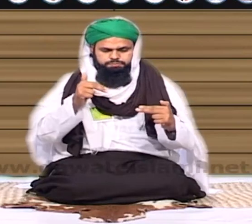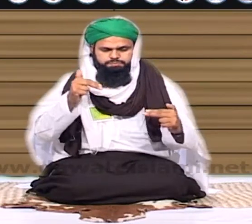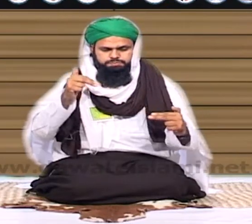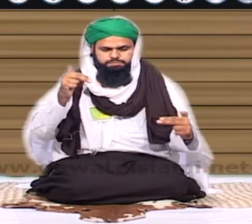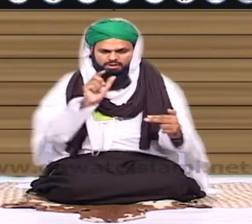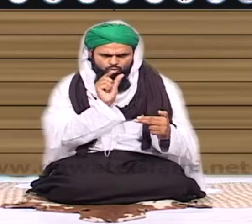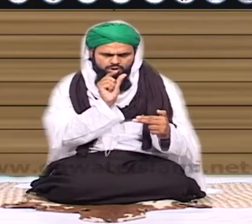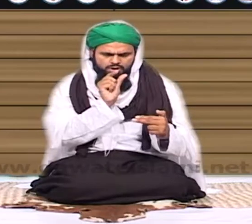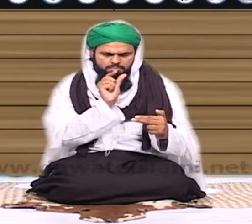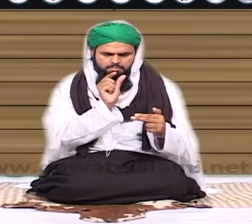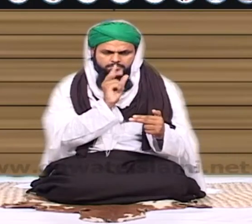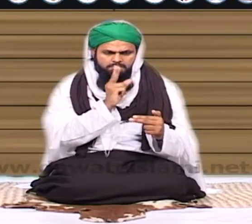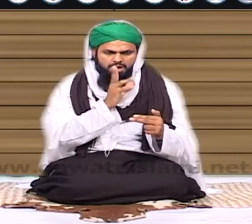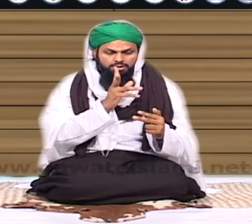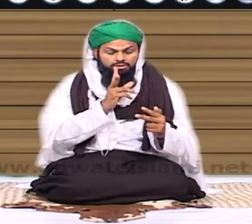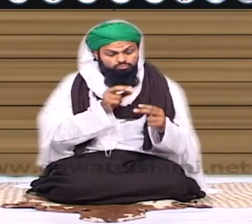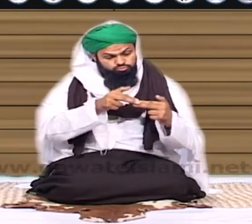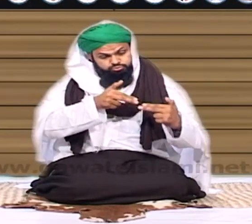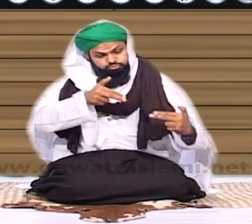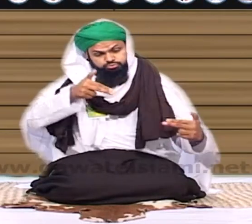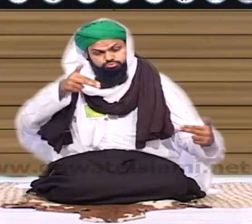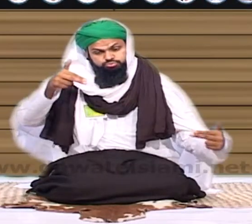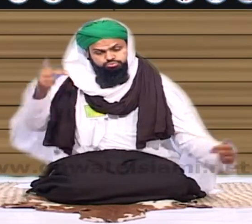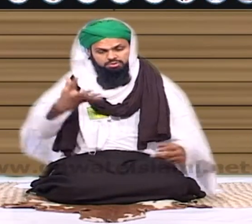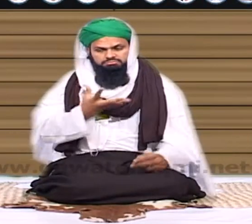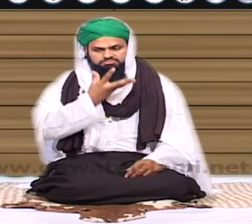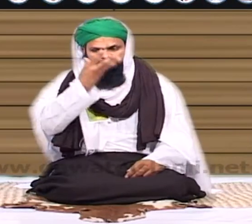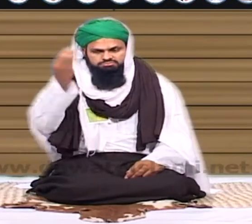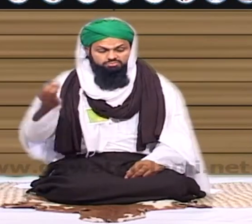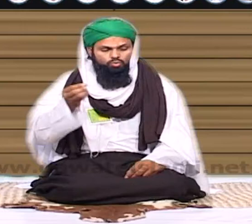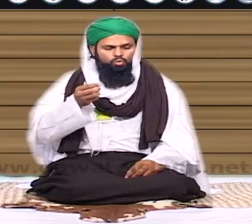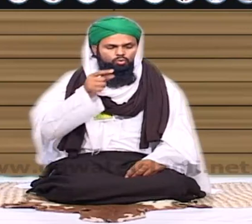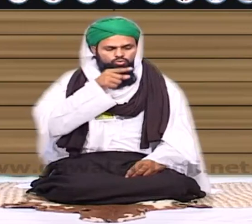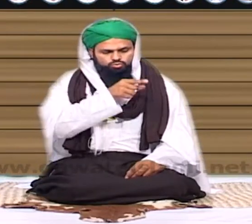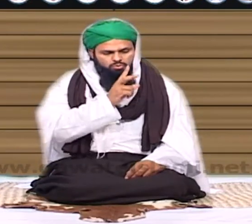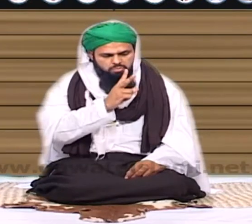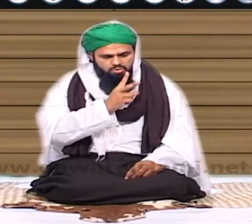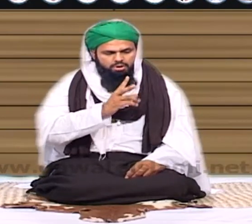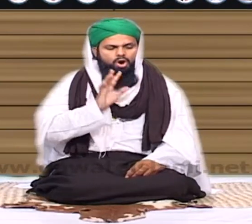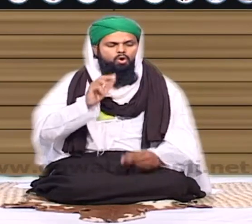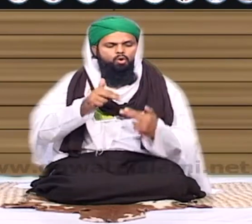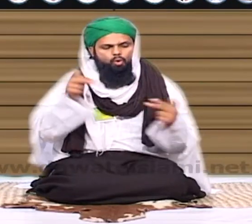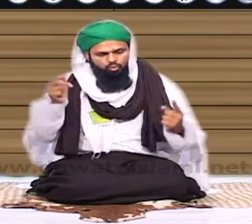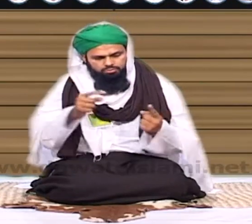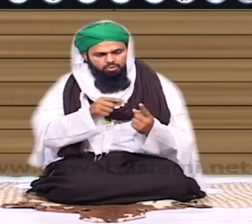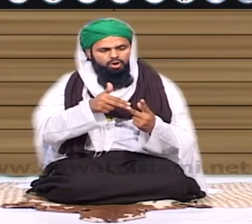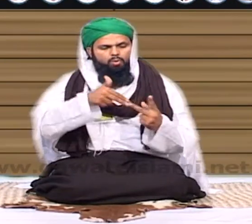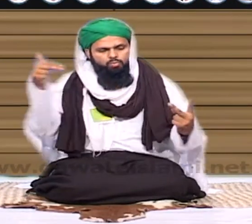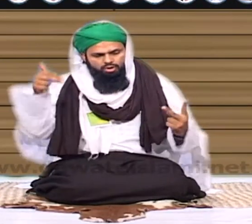نرس مسالہ لگا کر بنا سجاگر اس کے آگے پیش کیا جاتا ہے کہ تیرے اس بارے میں تو اس نے اتنوں کہا تیرے بارے میں تو یہ بھی